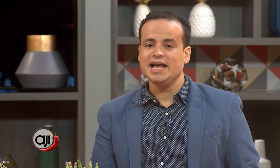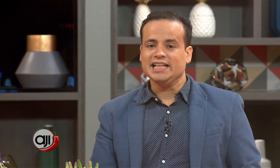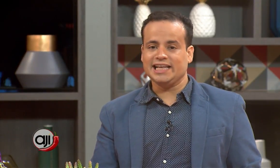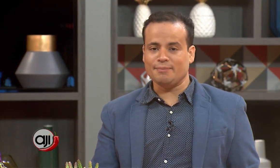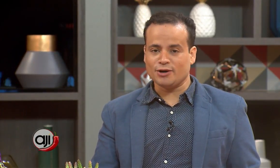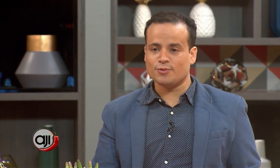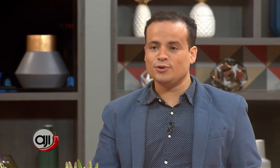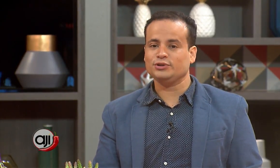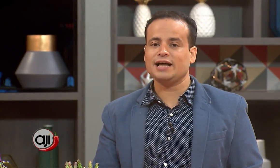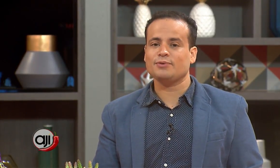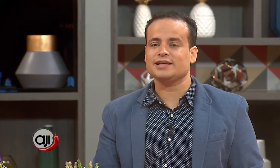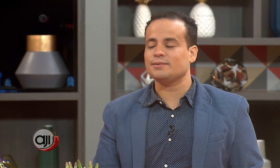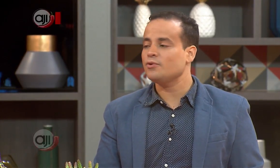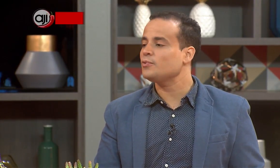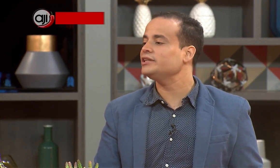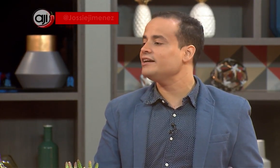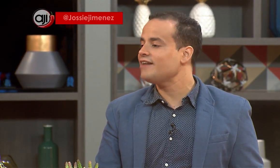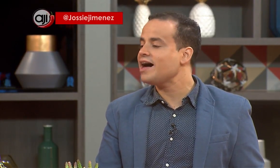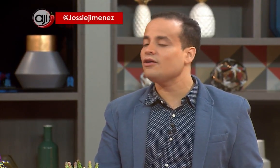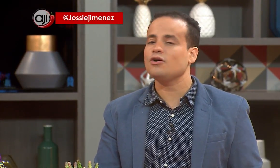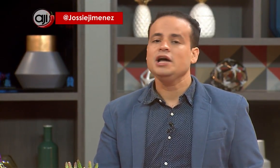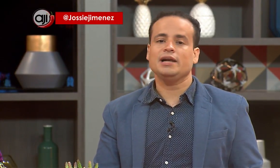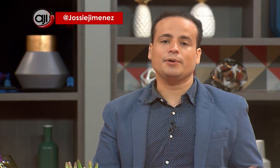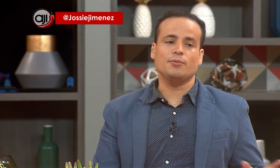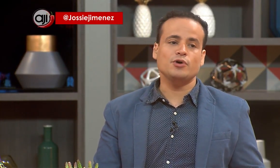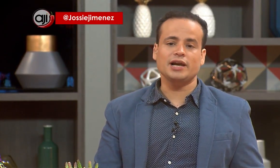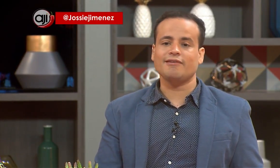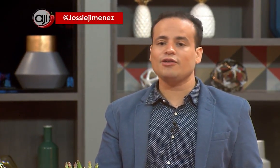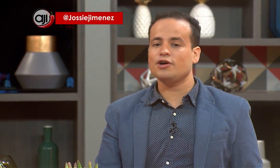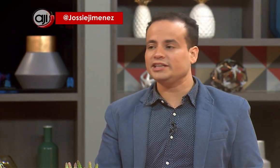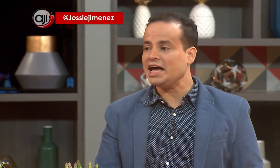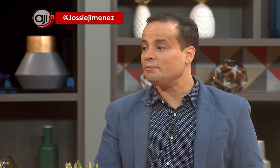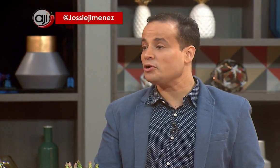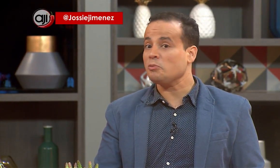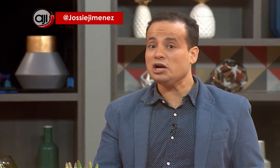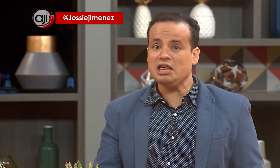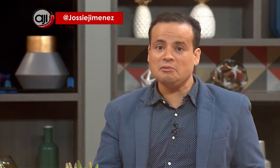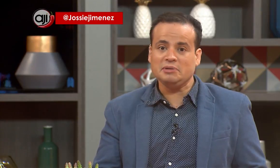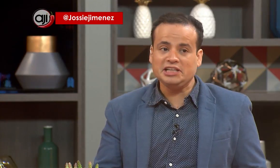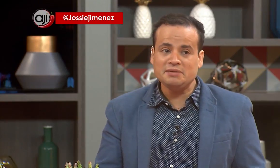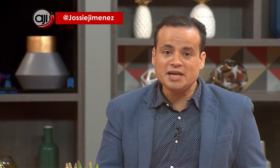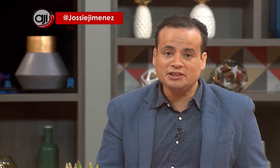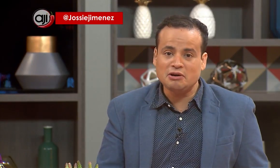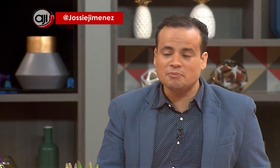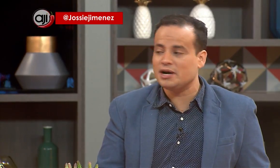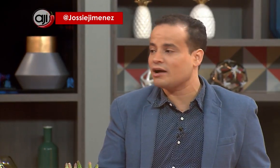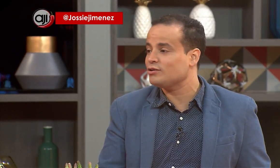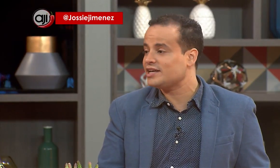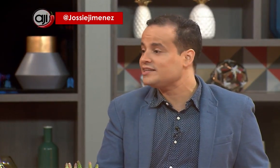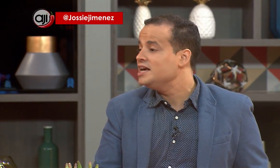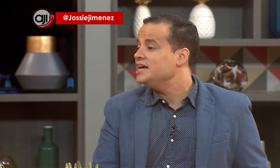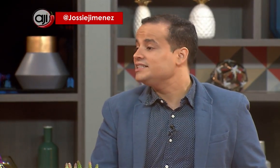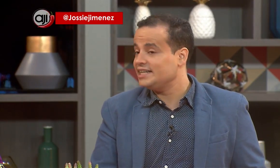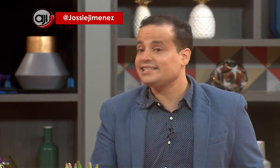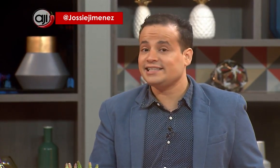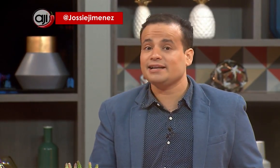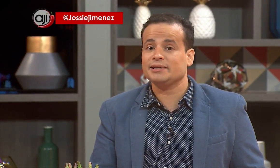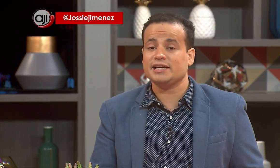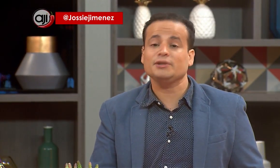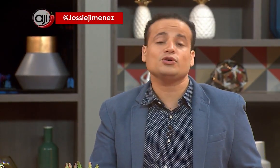de la mejor voluntad, pues hacemos un puente elevado, le ponemos un elevador y tal, pero como no le hacemos mantenimiento, pues las cosas necesitan mantenimiento. Y